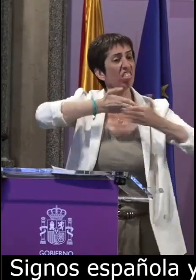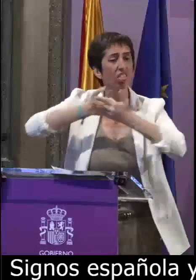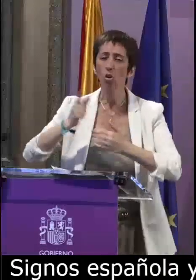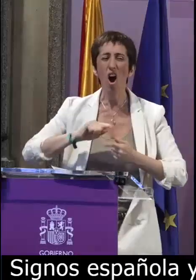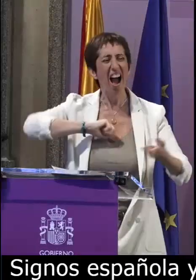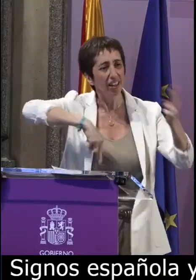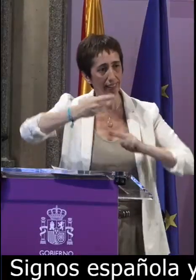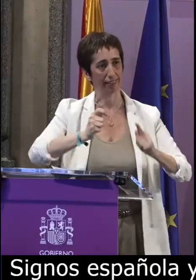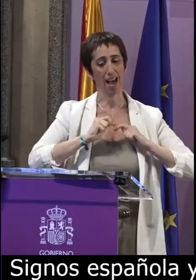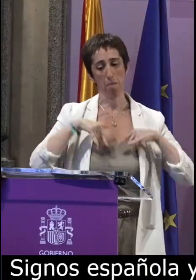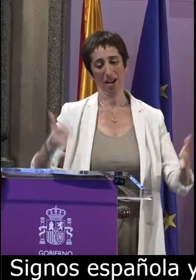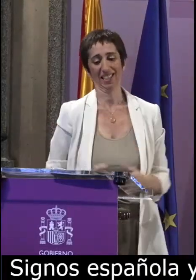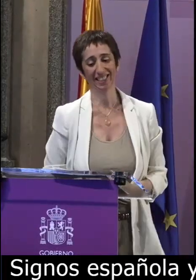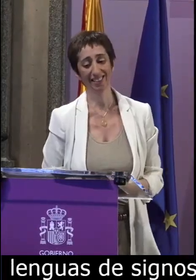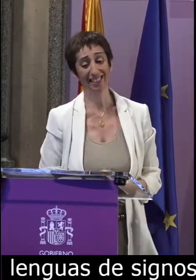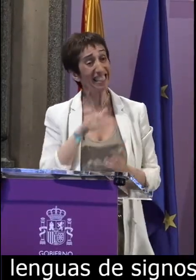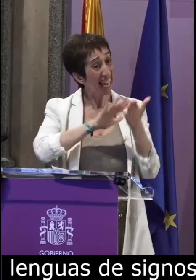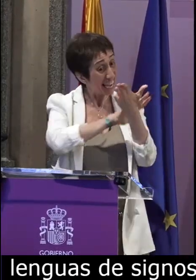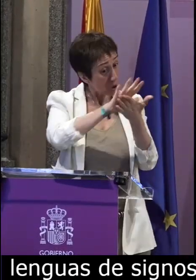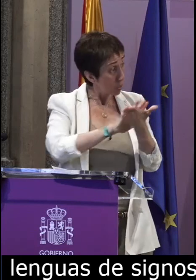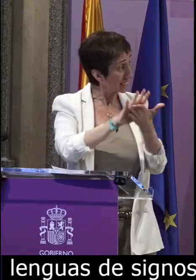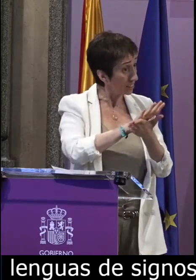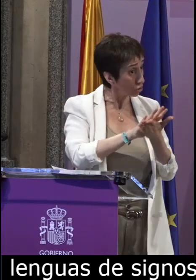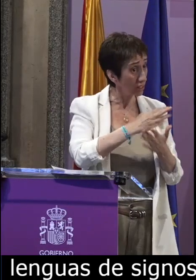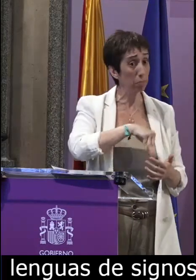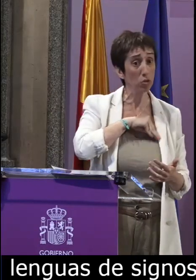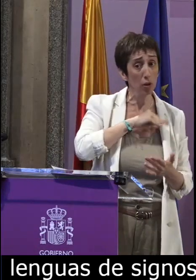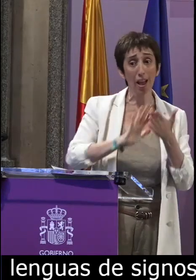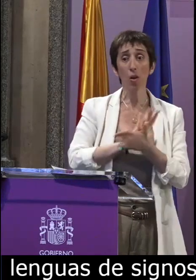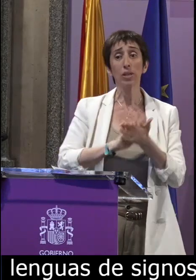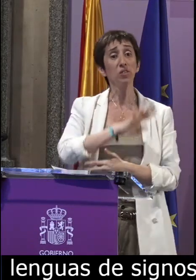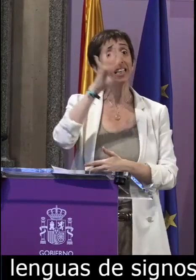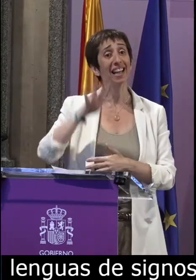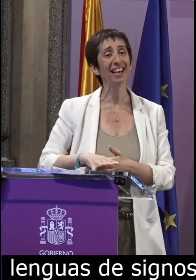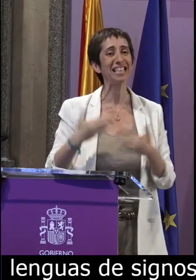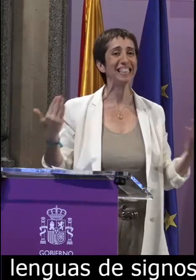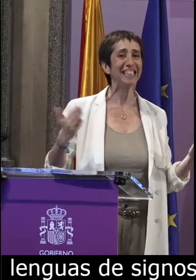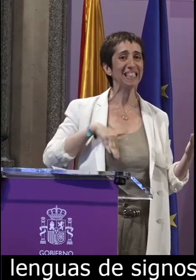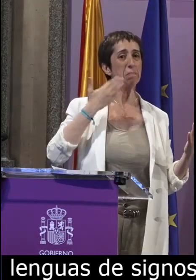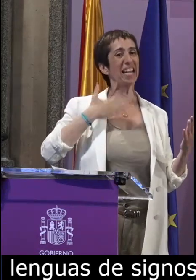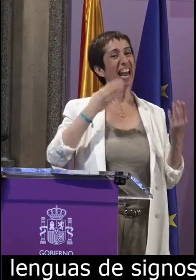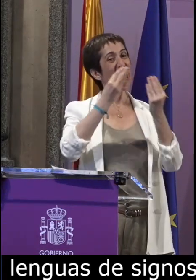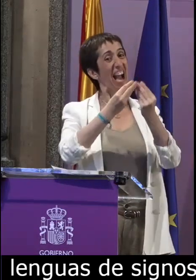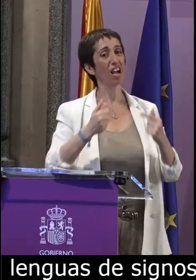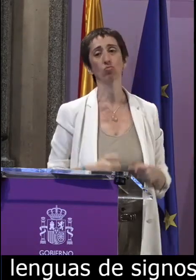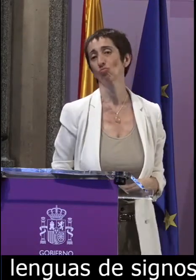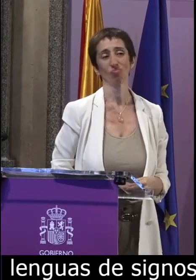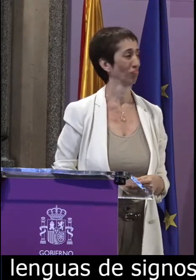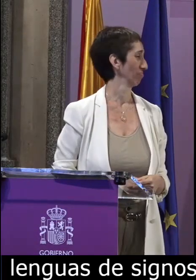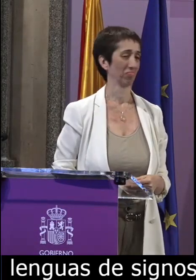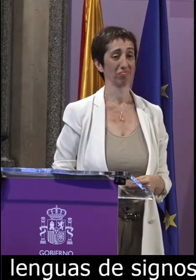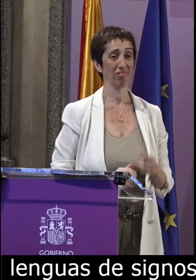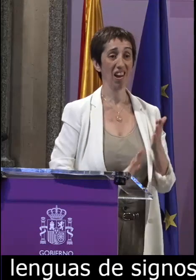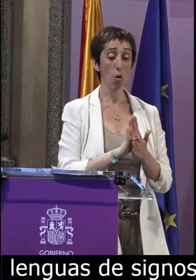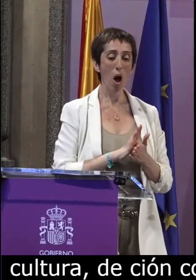nos facilitan el aprendizaje no nos aportan barreras todo lo contrario la lengua de signos española y la lengua de signos catalana no